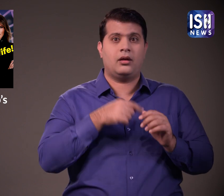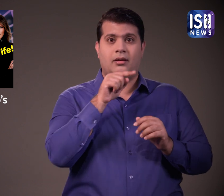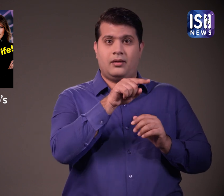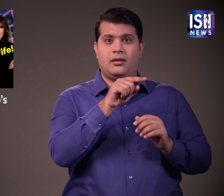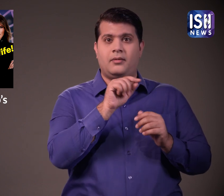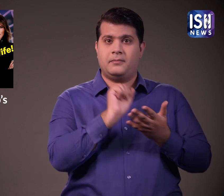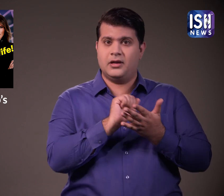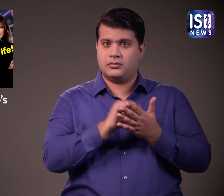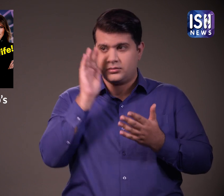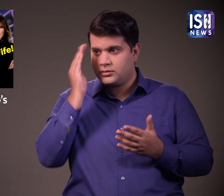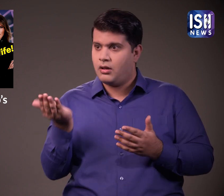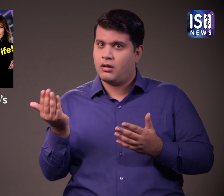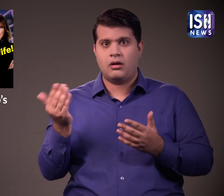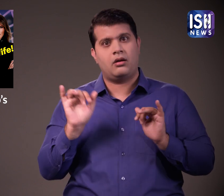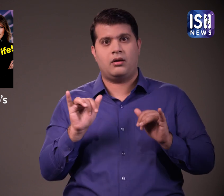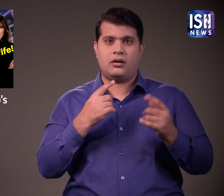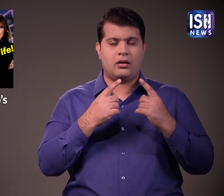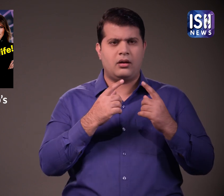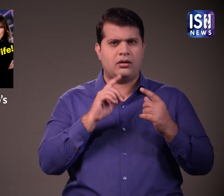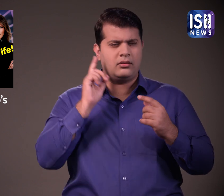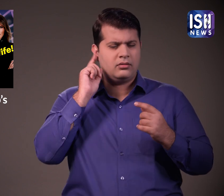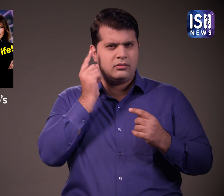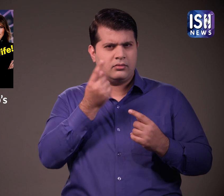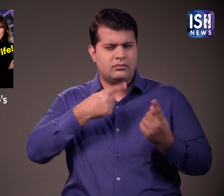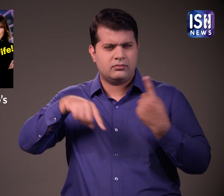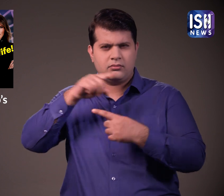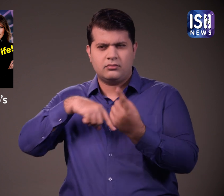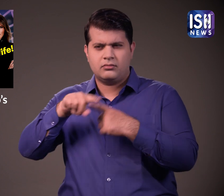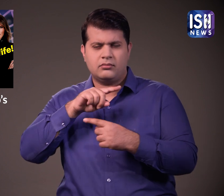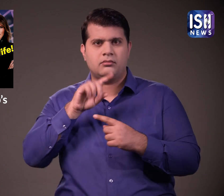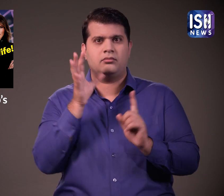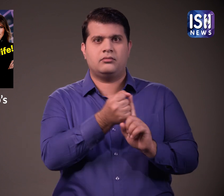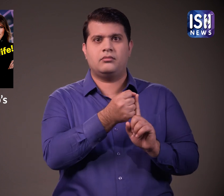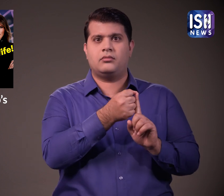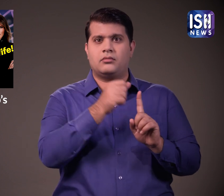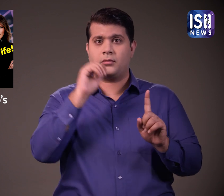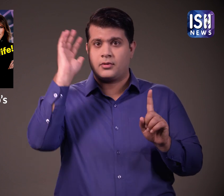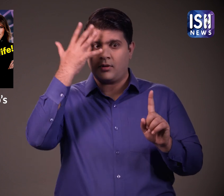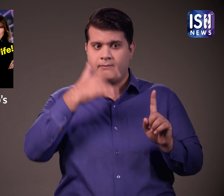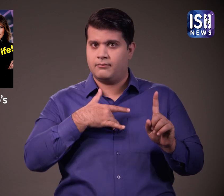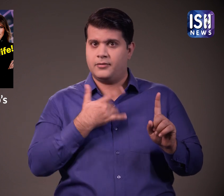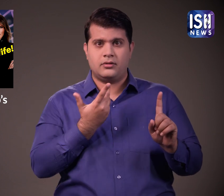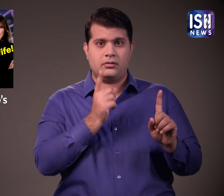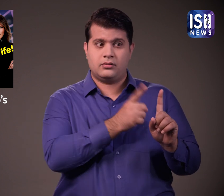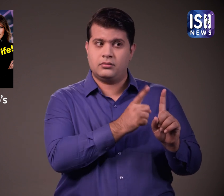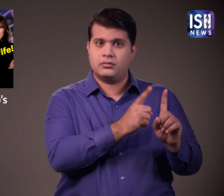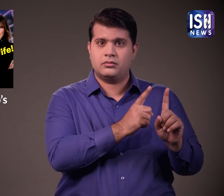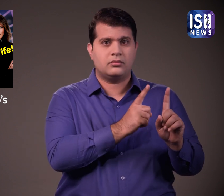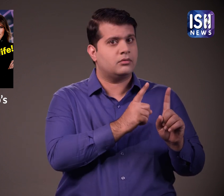प्रकाशक सहमत हुए जब ट्रम्प को इसकी भनक लगी मैकडगेल को भुकतान किया गया और अपना मूँब बंद रखने